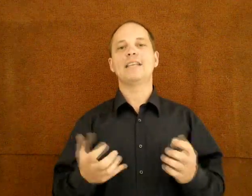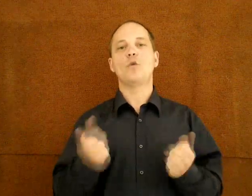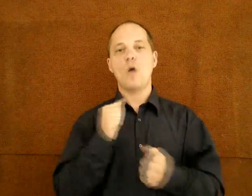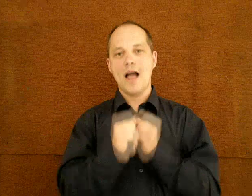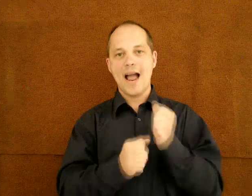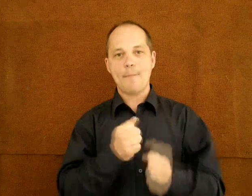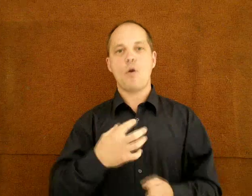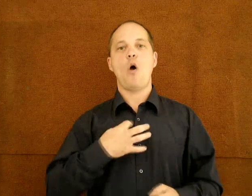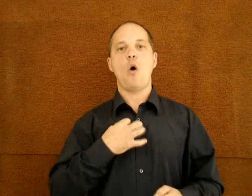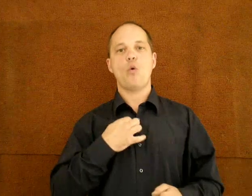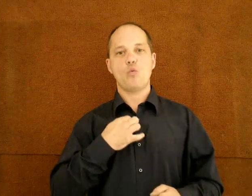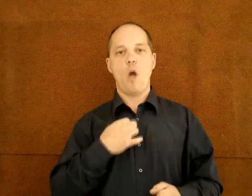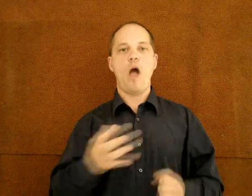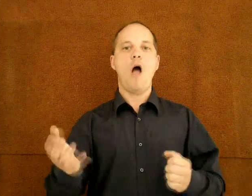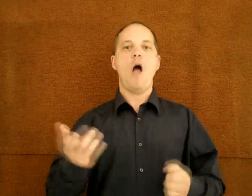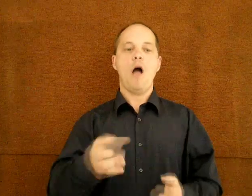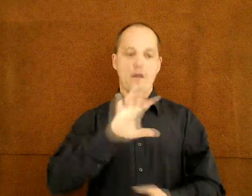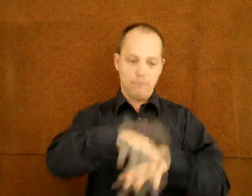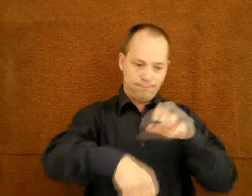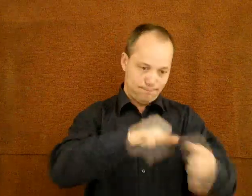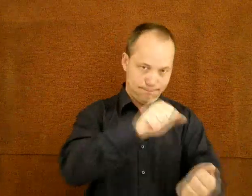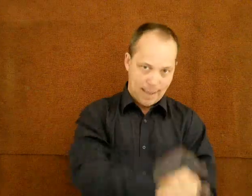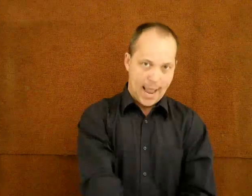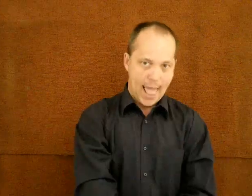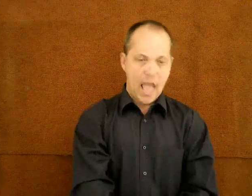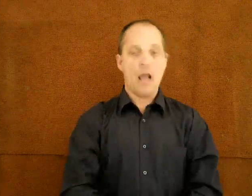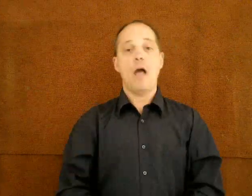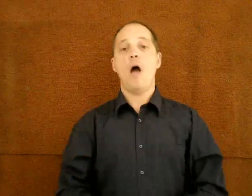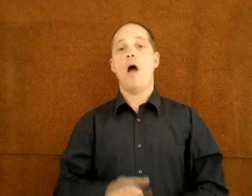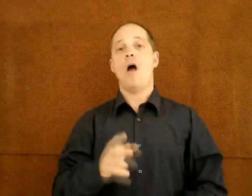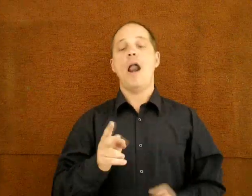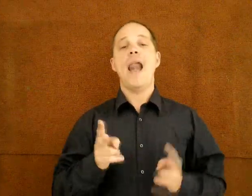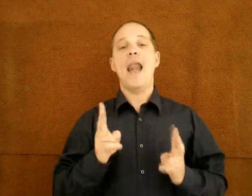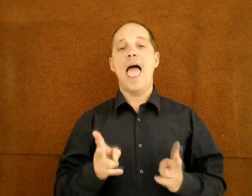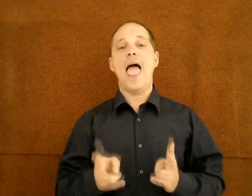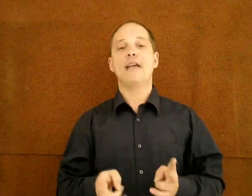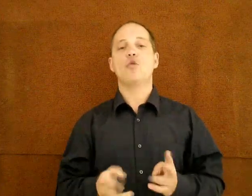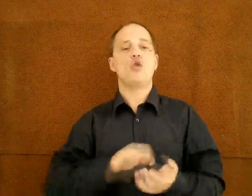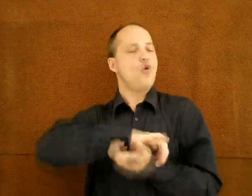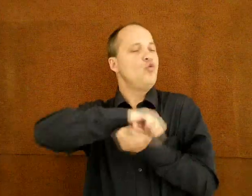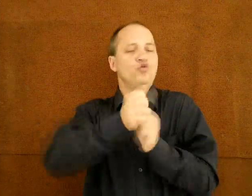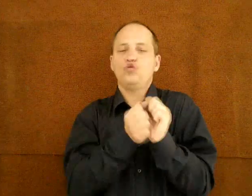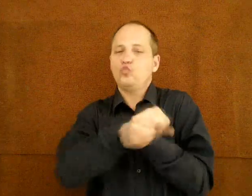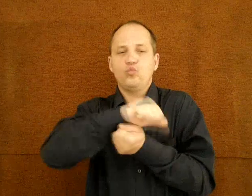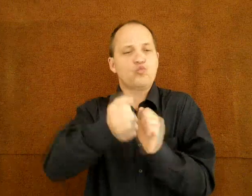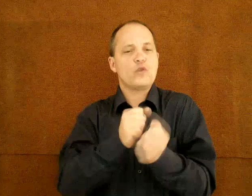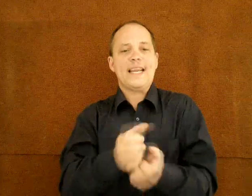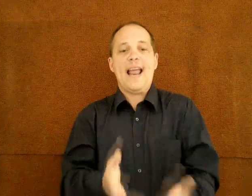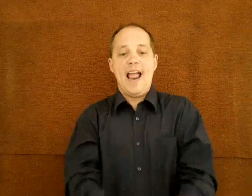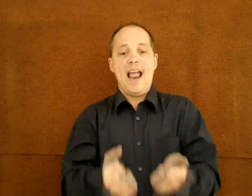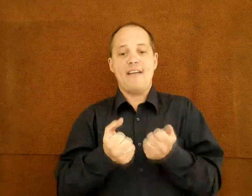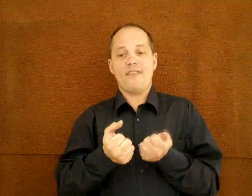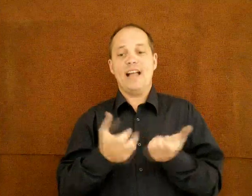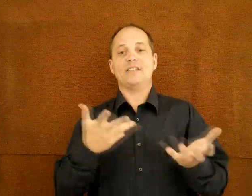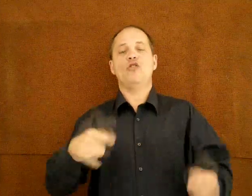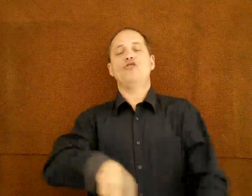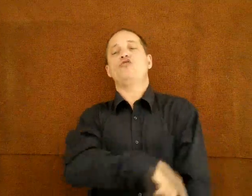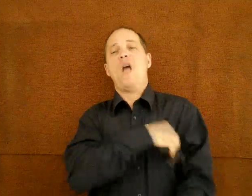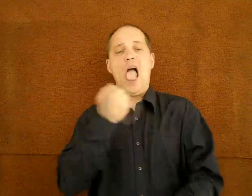És tudni kell, hogy ha a szárítógépben nem jól tesszük bele a ruhát, akkor